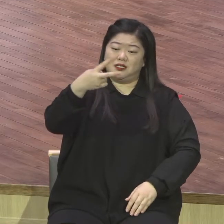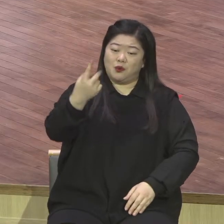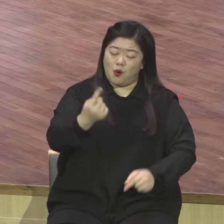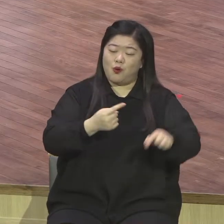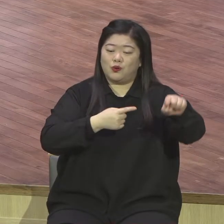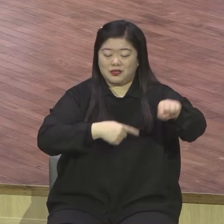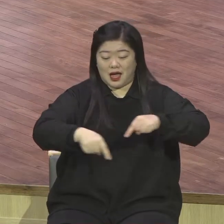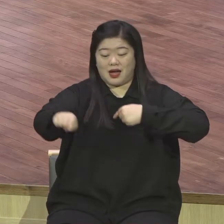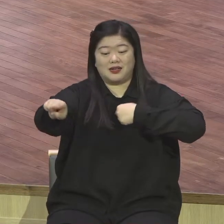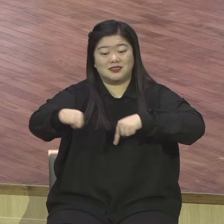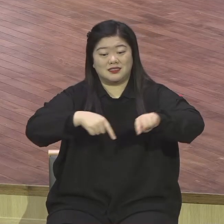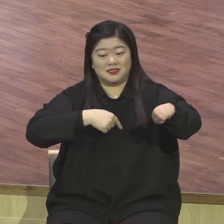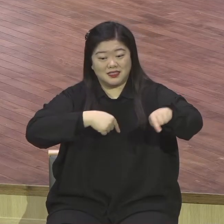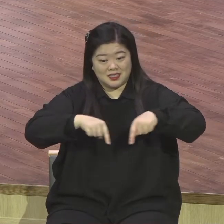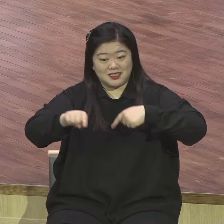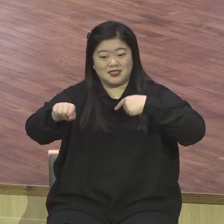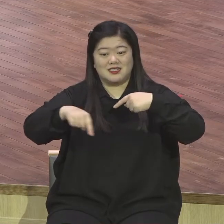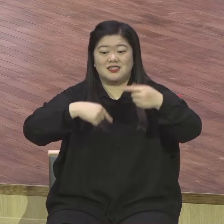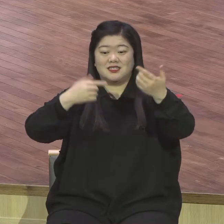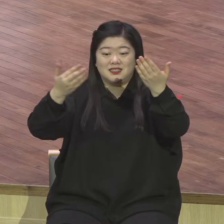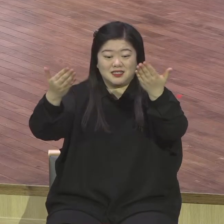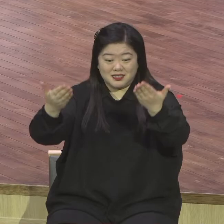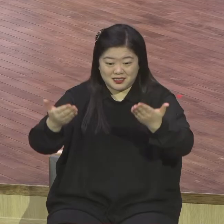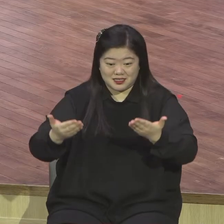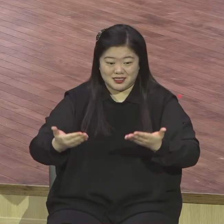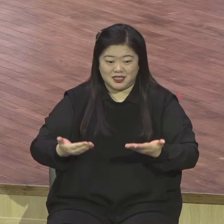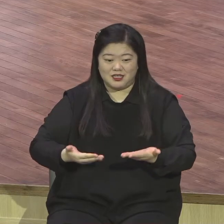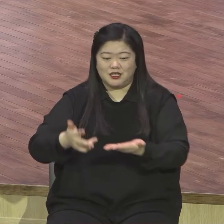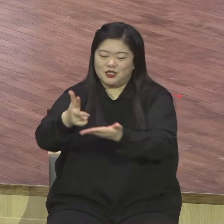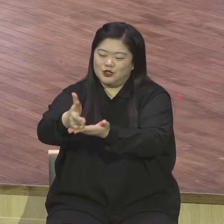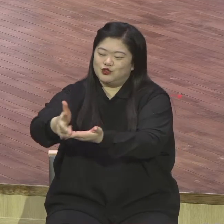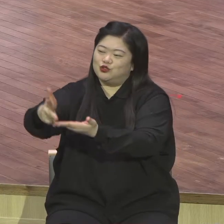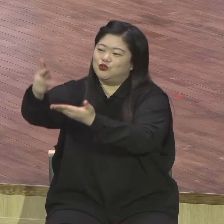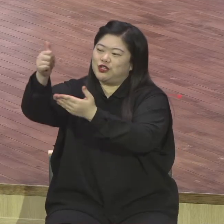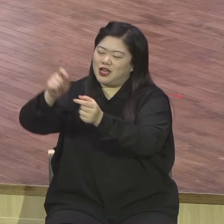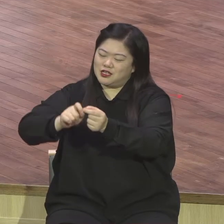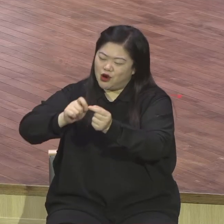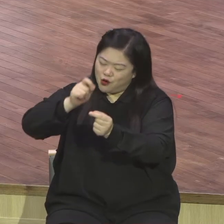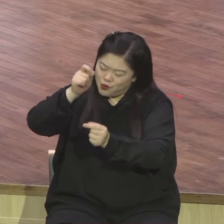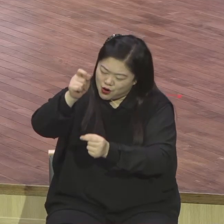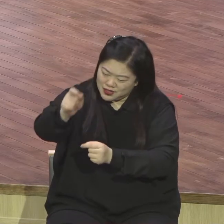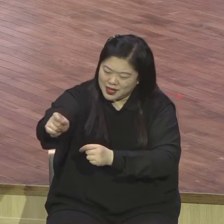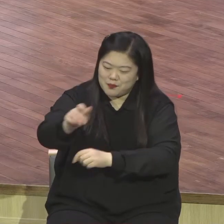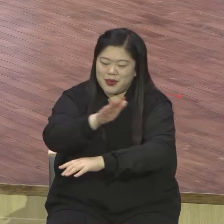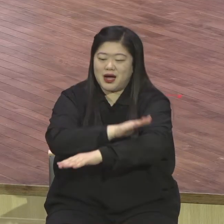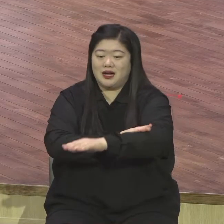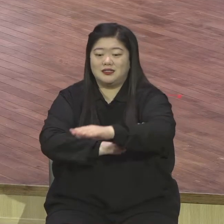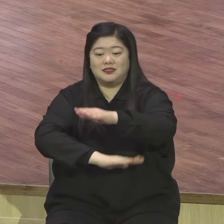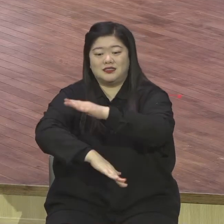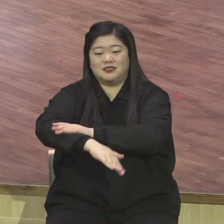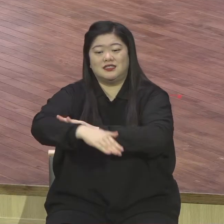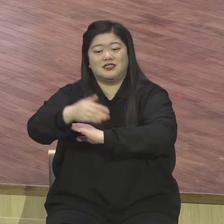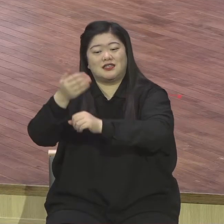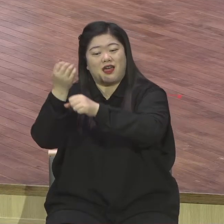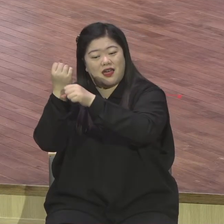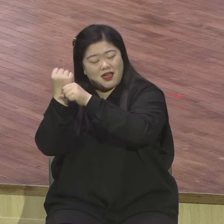폭풍까지도 다스리시는 주위의 영원한 팔러지해